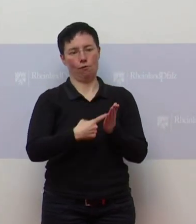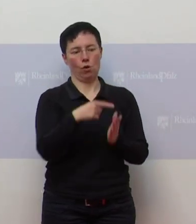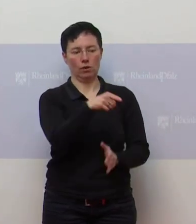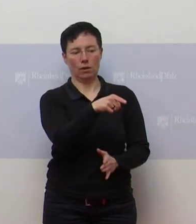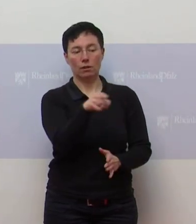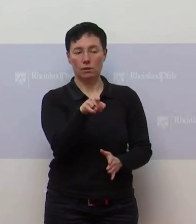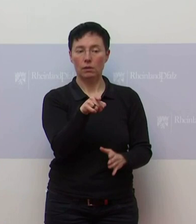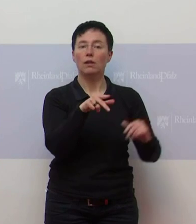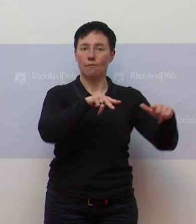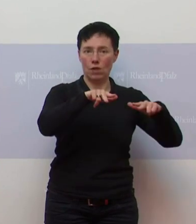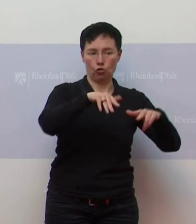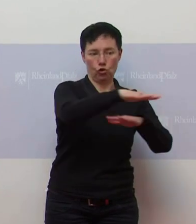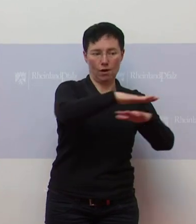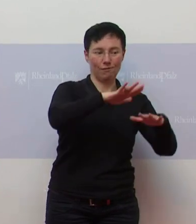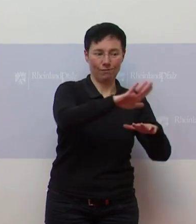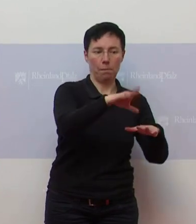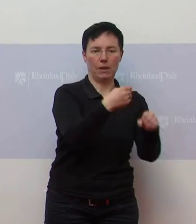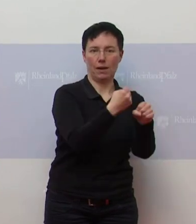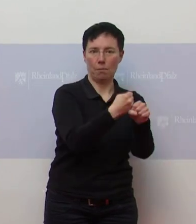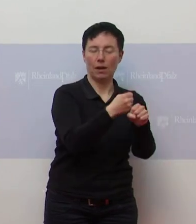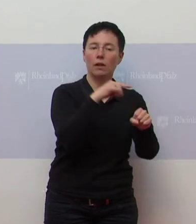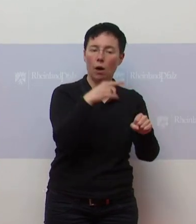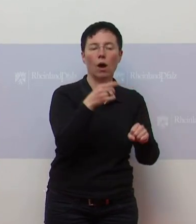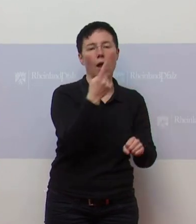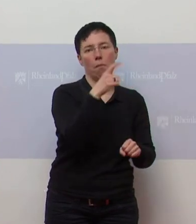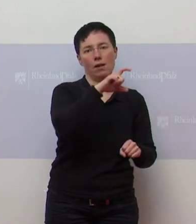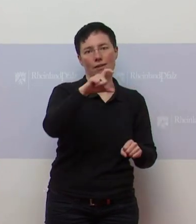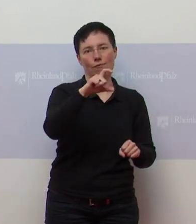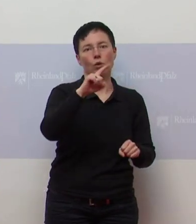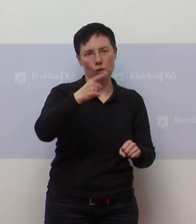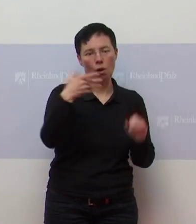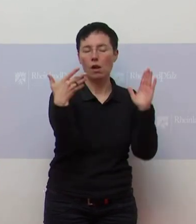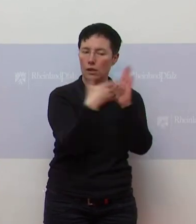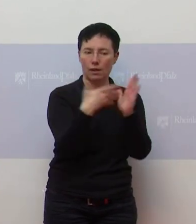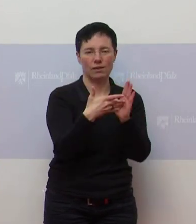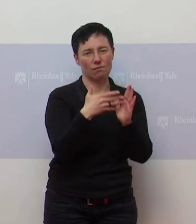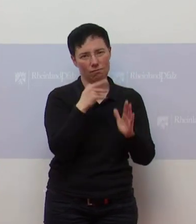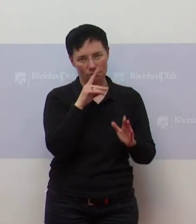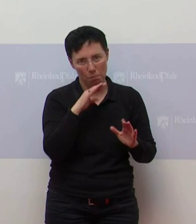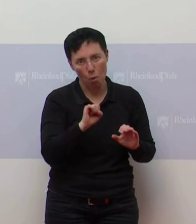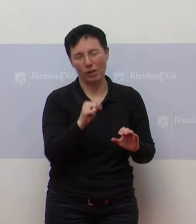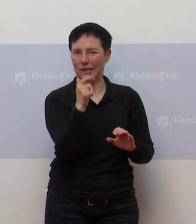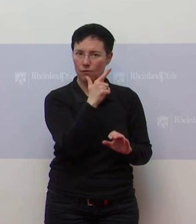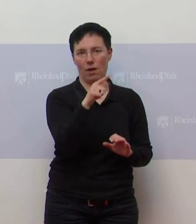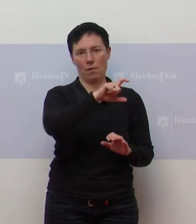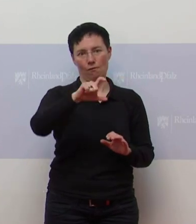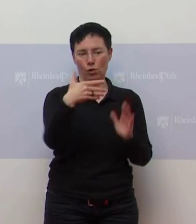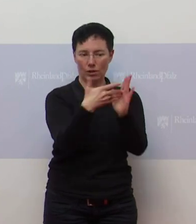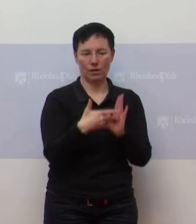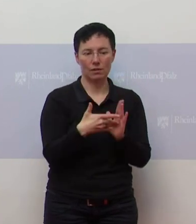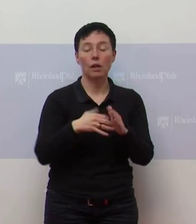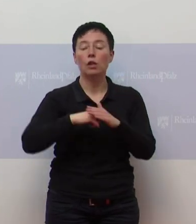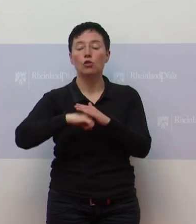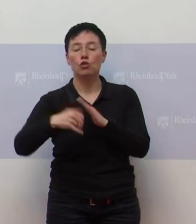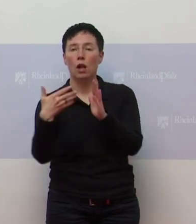einmal mindestens die Woche getestet werden, perspektivisch auch zweimal. Schnelltests gibt es inzwischen ausreichend auf dem